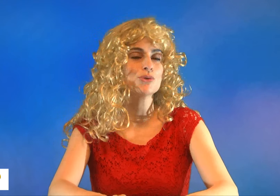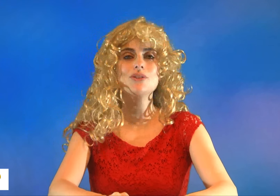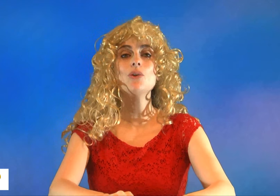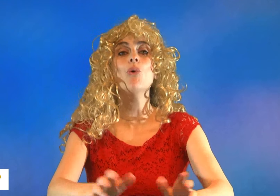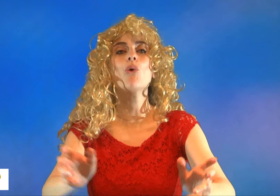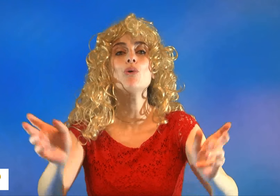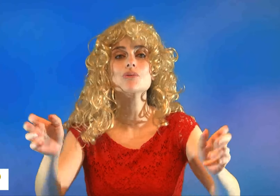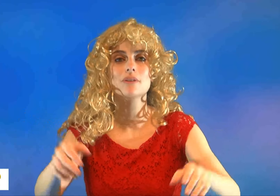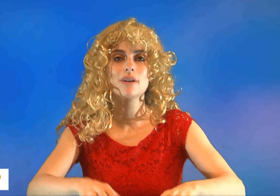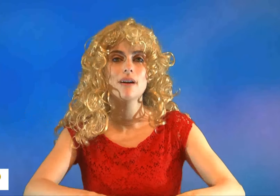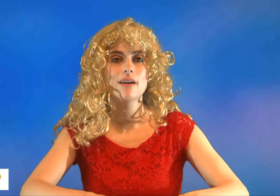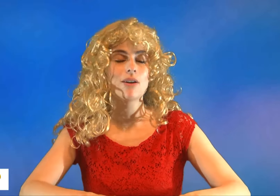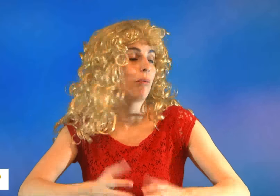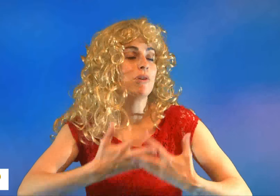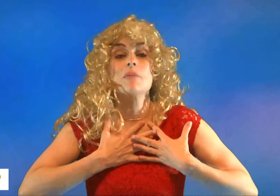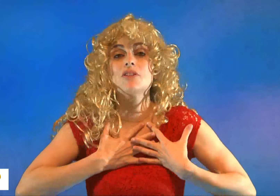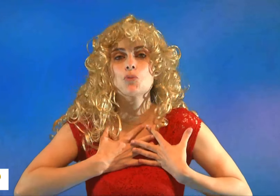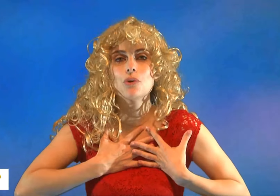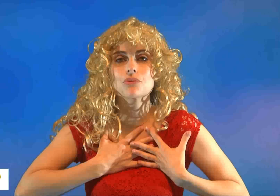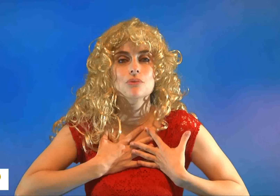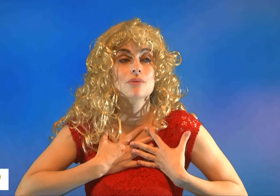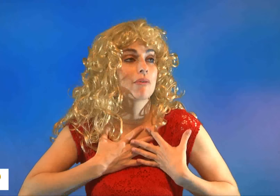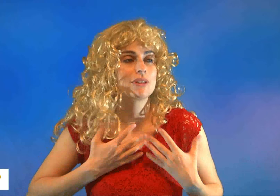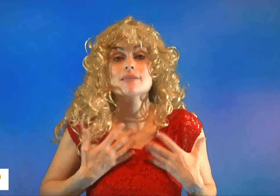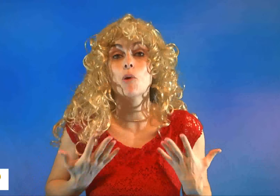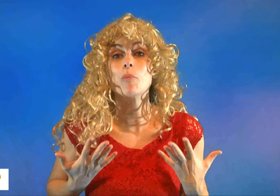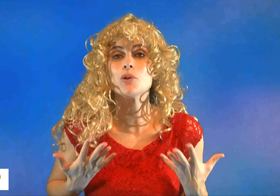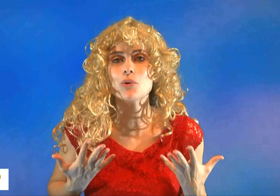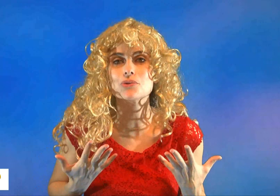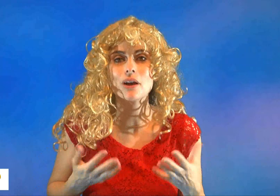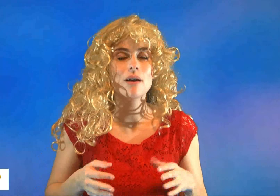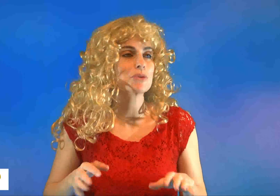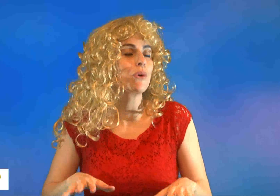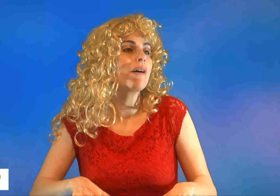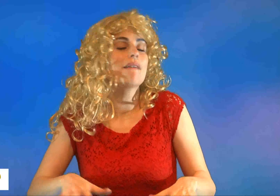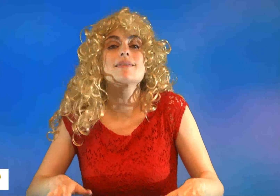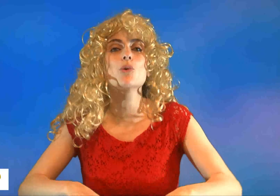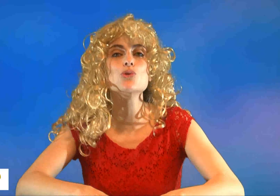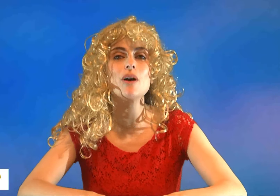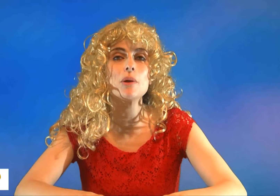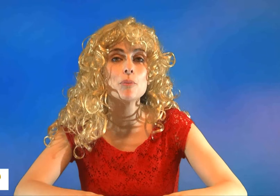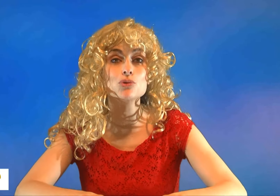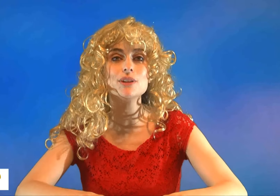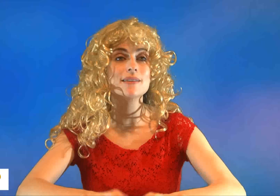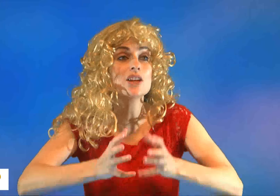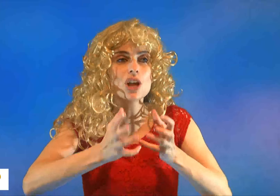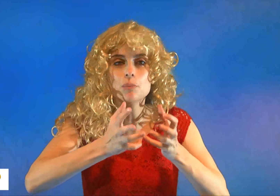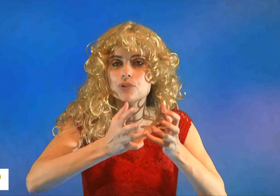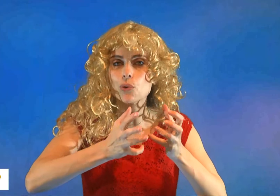l'identité heureuse. Moi ça m'indispose, ça me rend malheureuse, parce que c'est recevable pour celui qui a déjà le